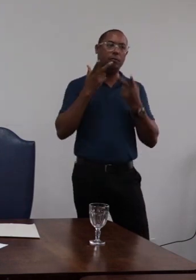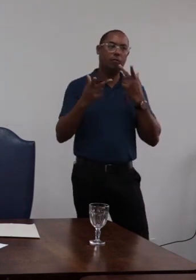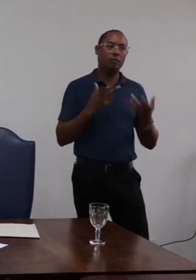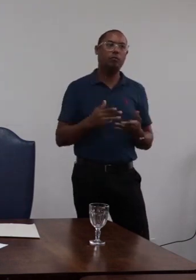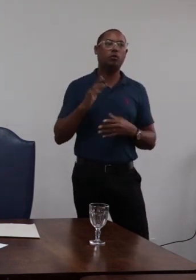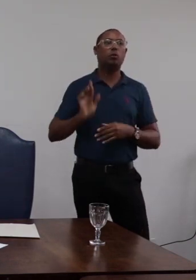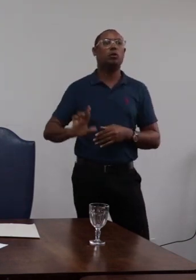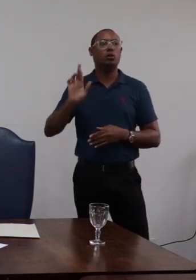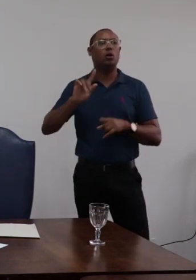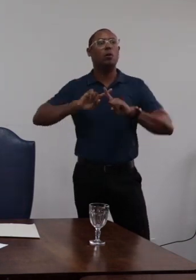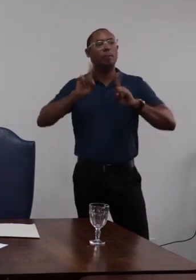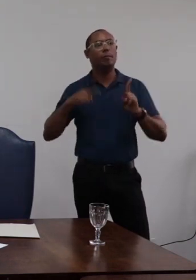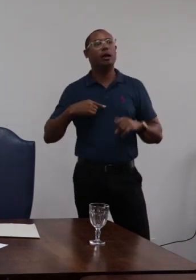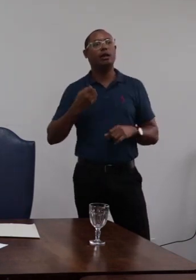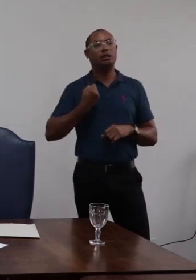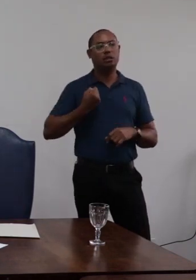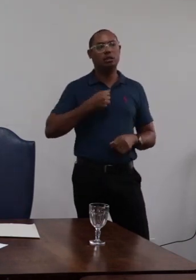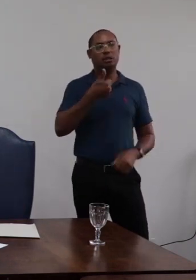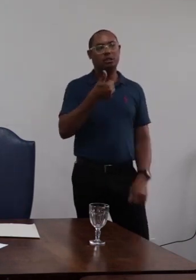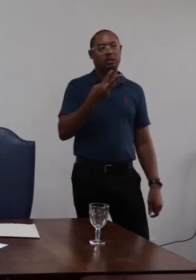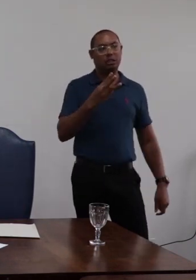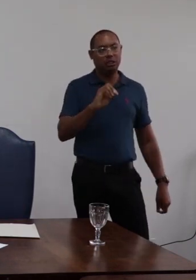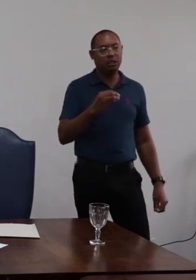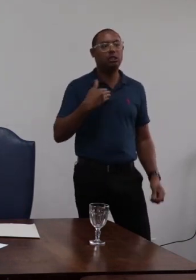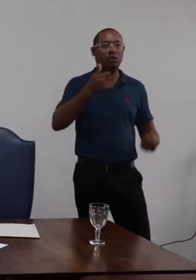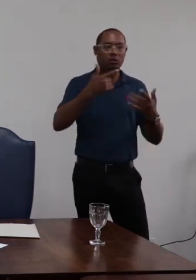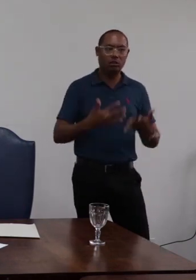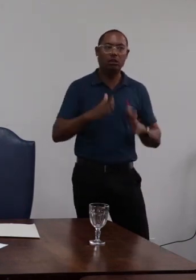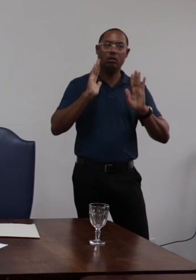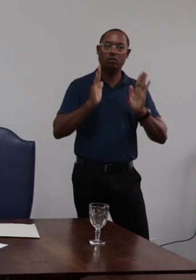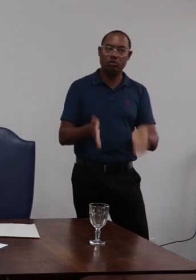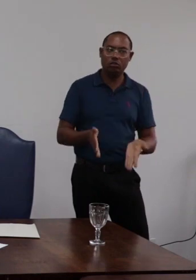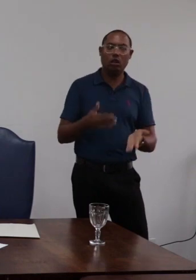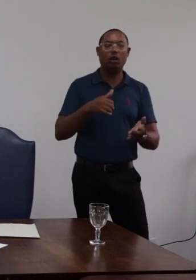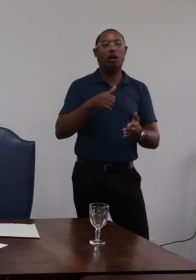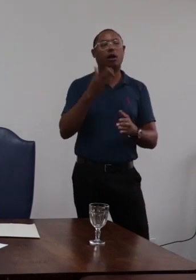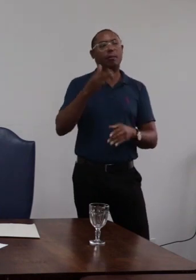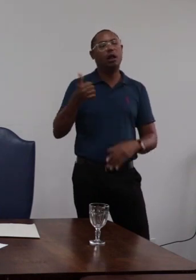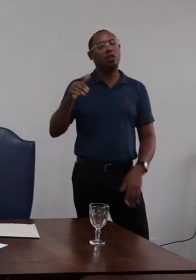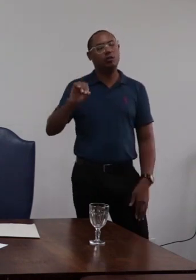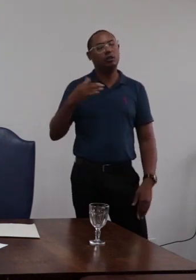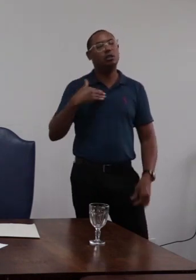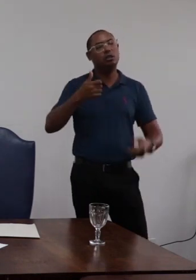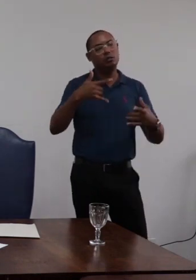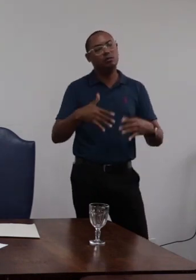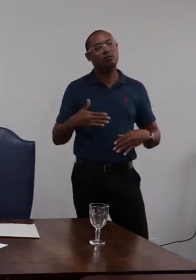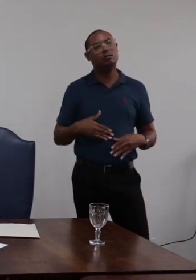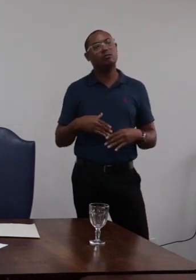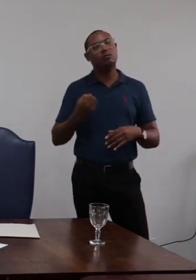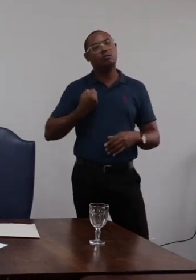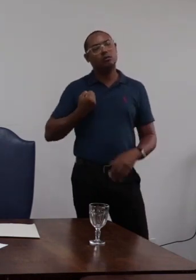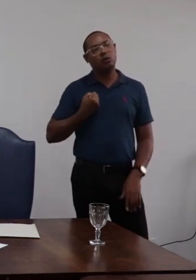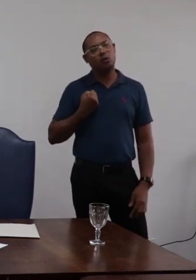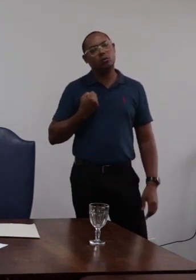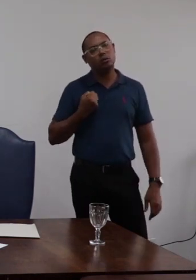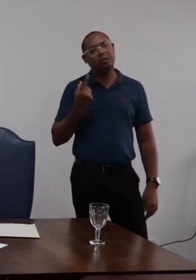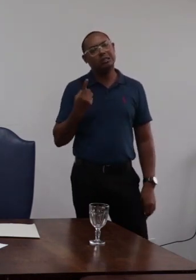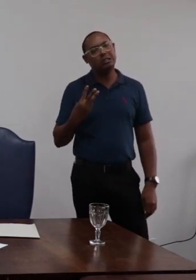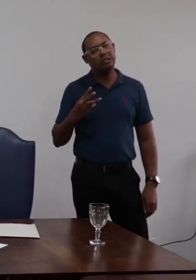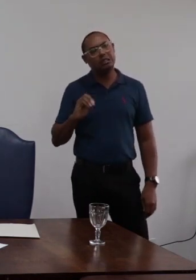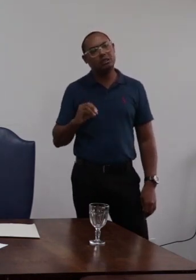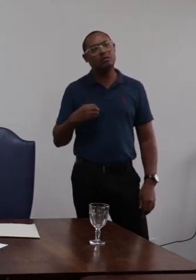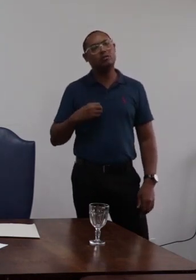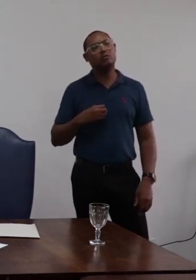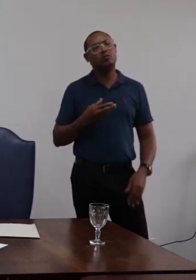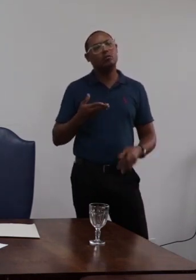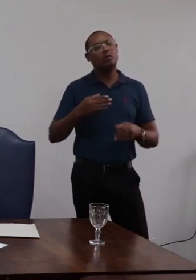magnético reitor mas o artigo 130 da mesma lei a 812 barra 90 afirma o seguinte artigo 130 a